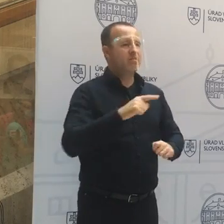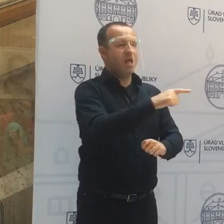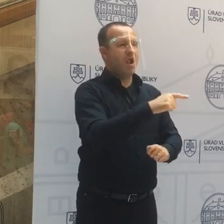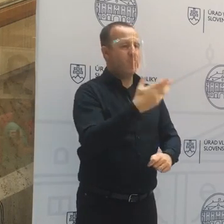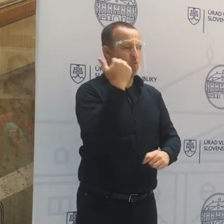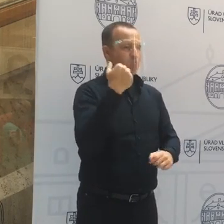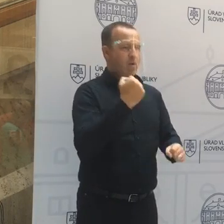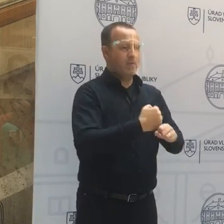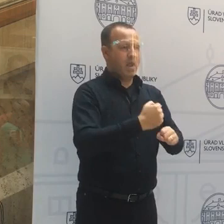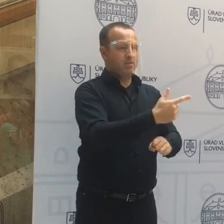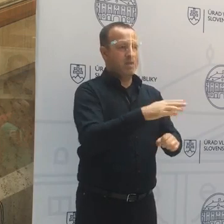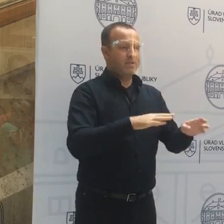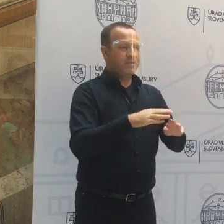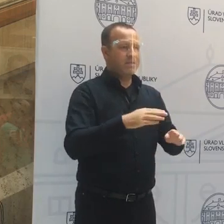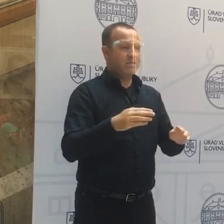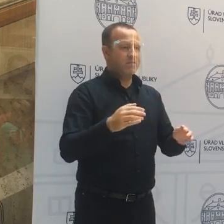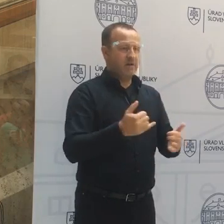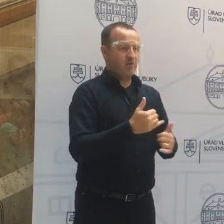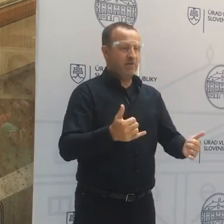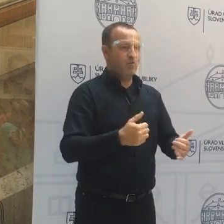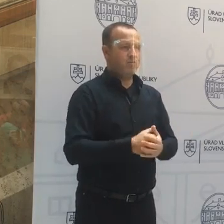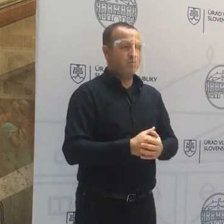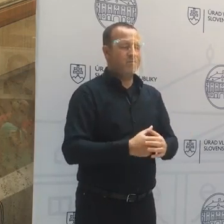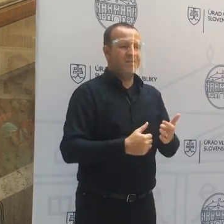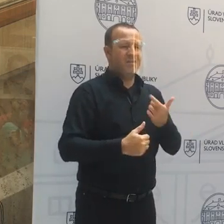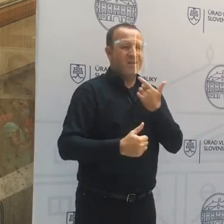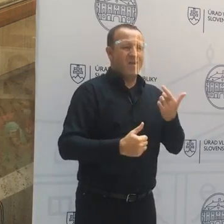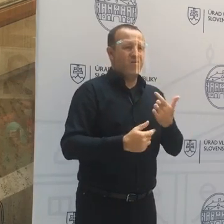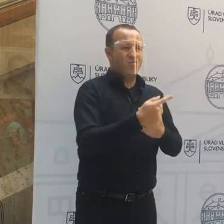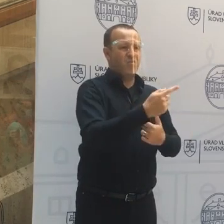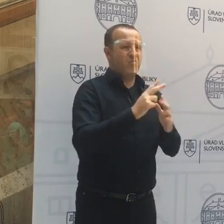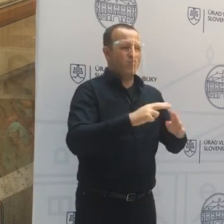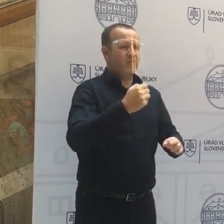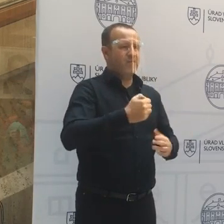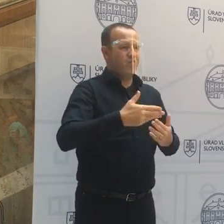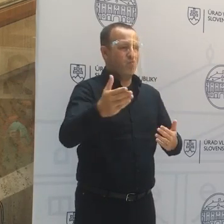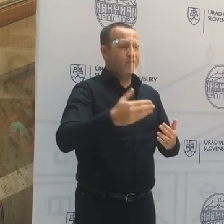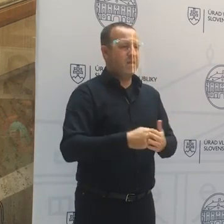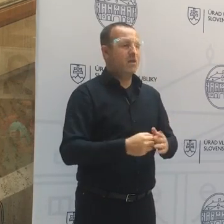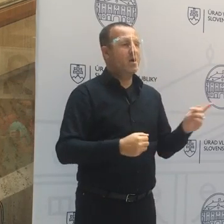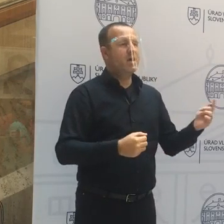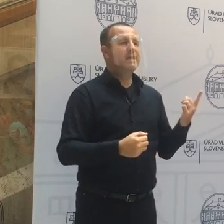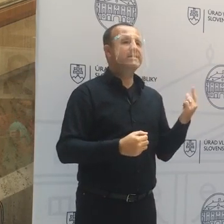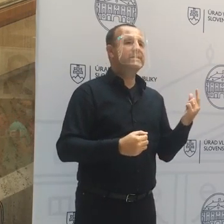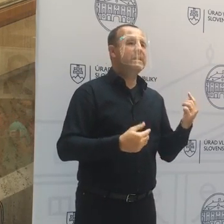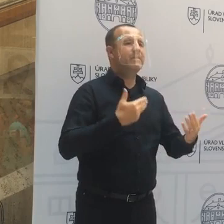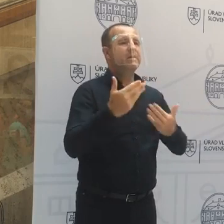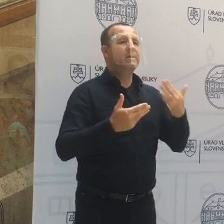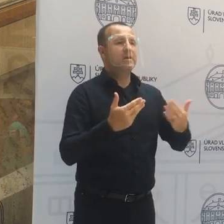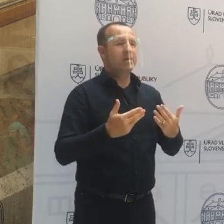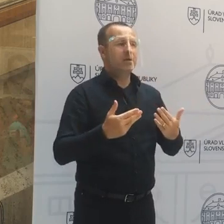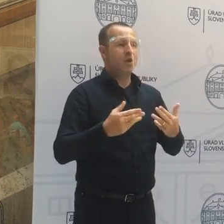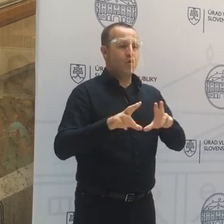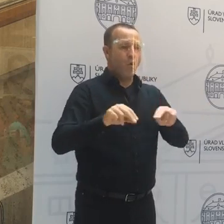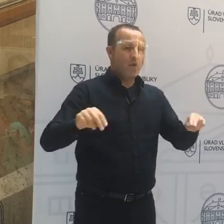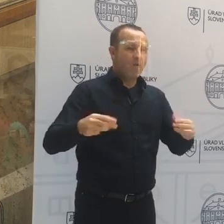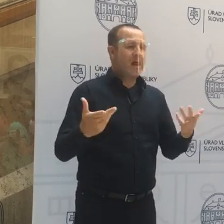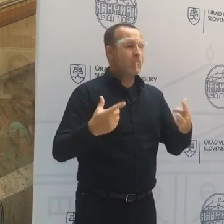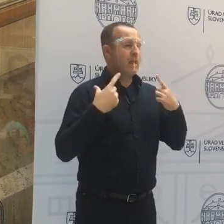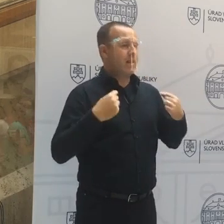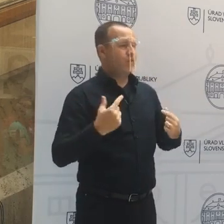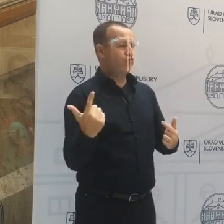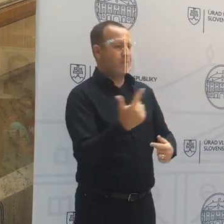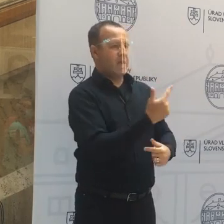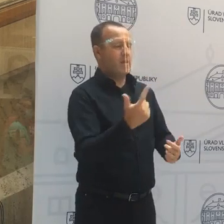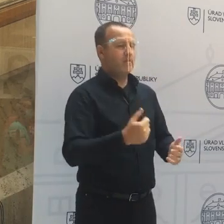Ako takto môže fungovať? potom, s kým vy vlastne rokujete? S ktorou stranou? tých dvoch krídiel. Takto, že to,